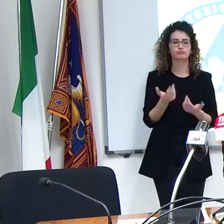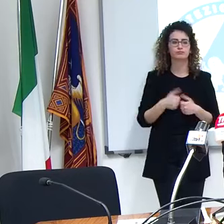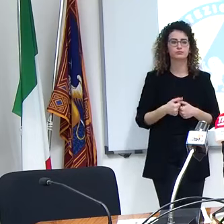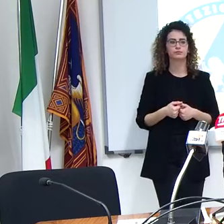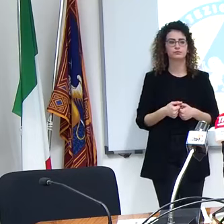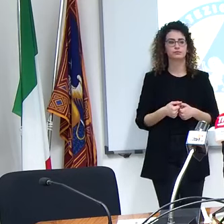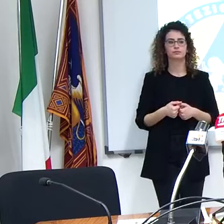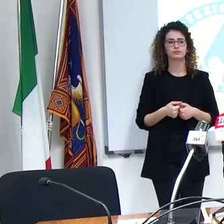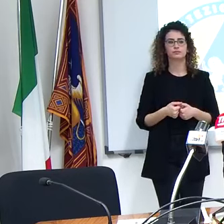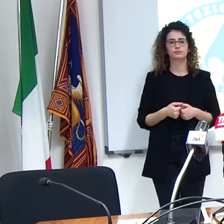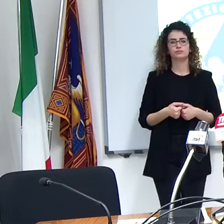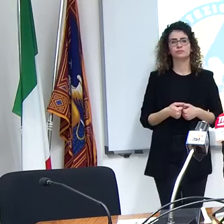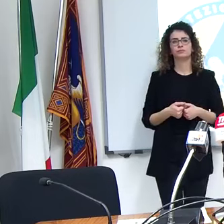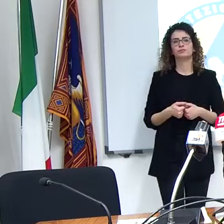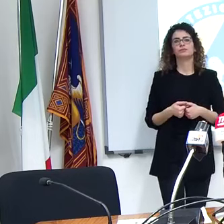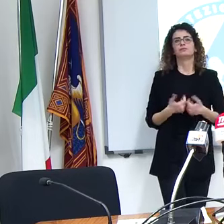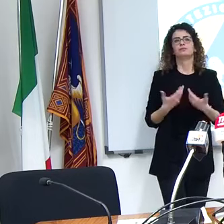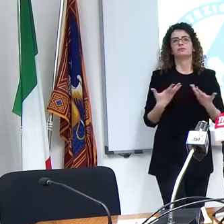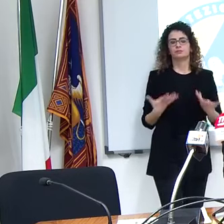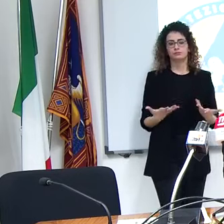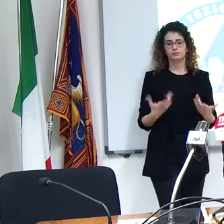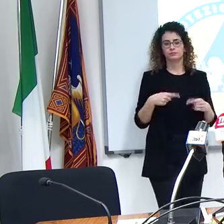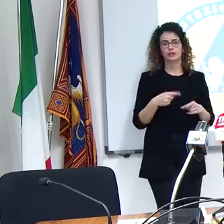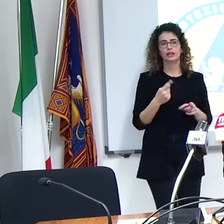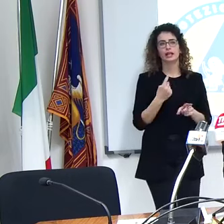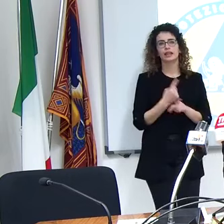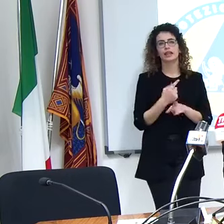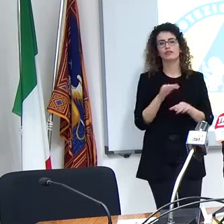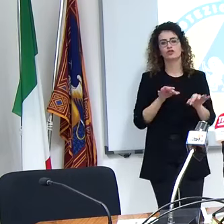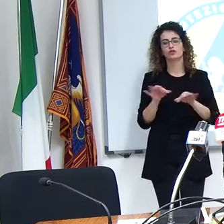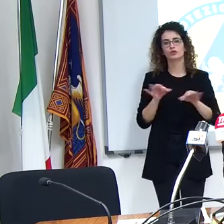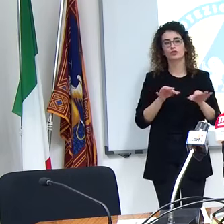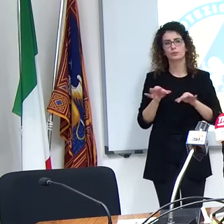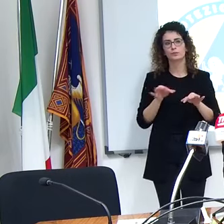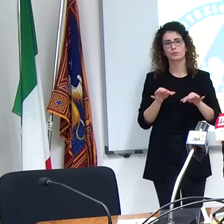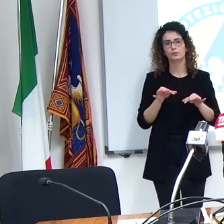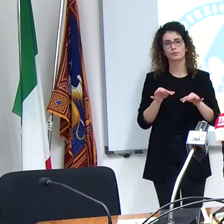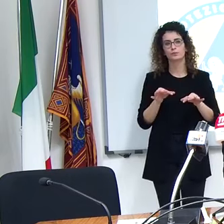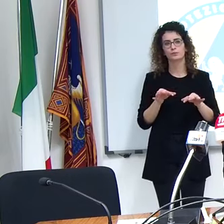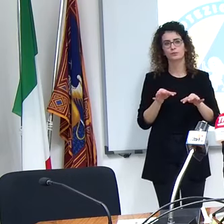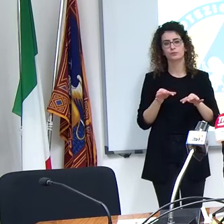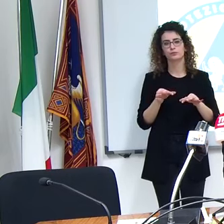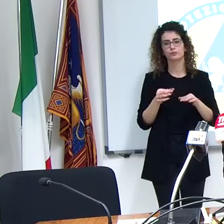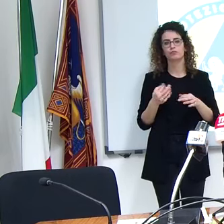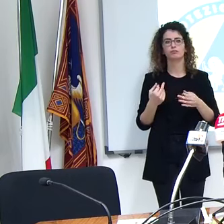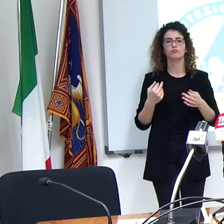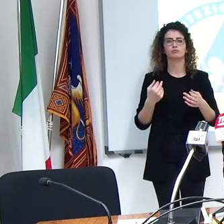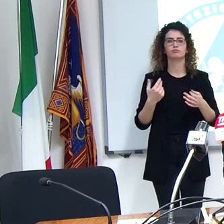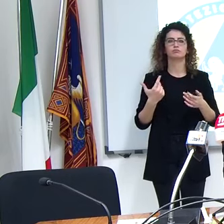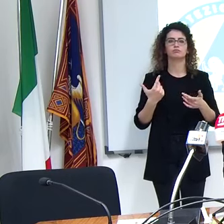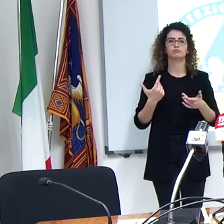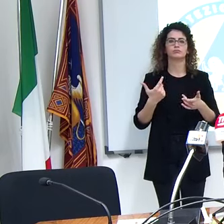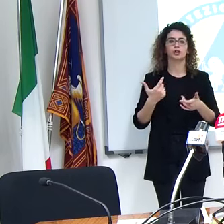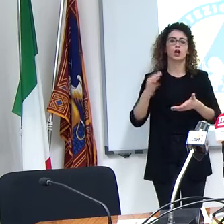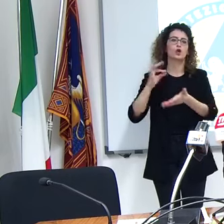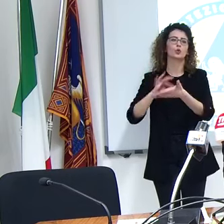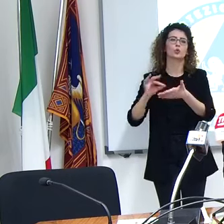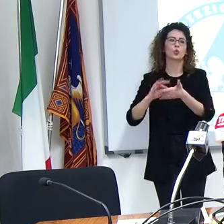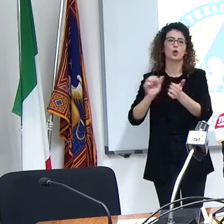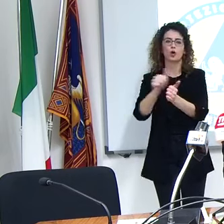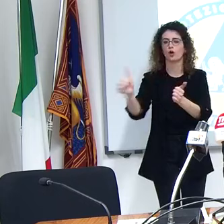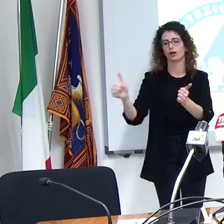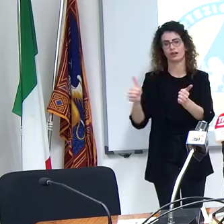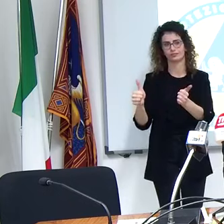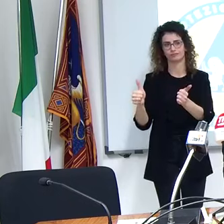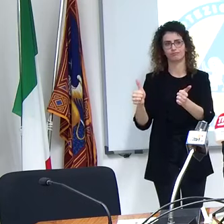ecco questo va gestito in relazione con nel dialogo con la singola istituzione scolastica